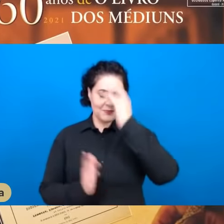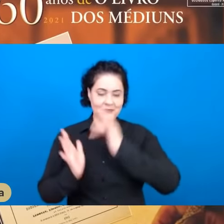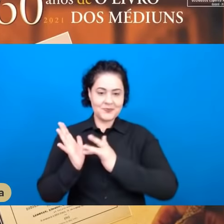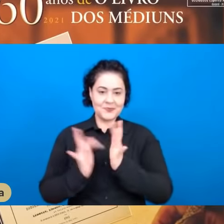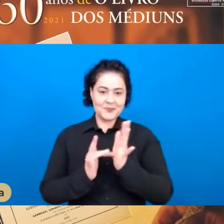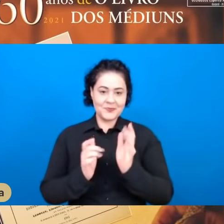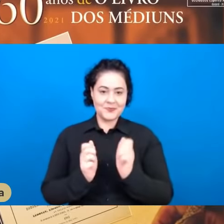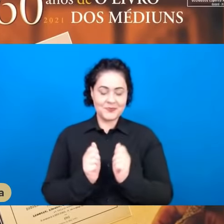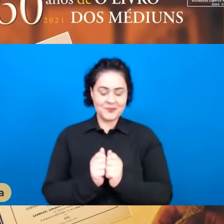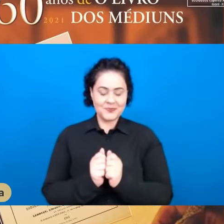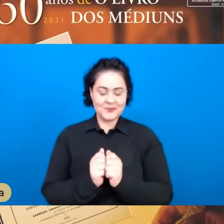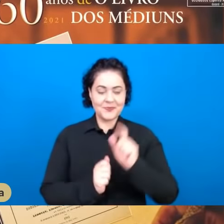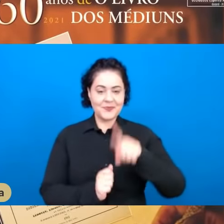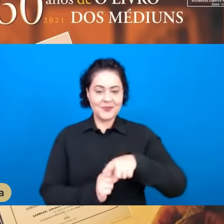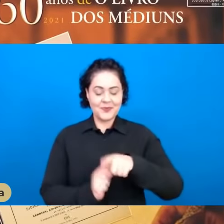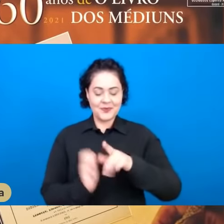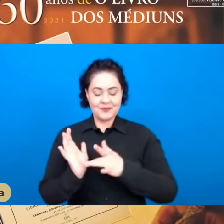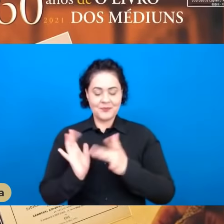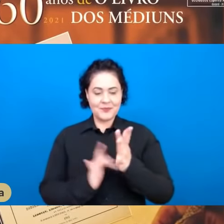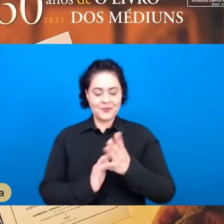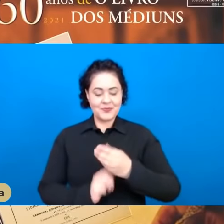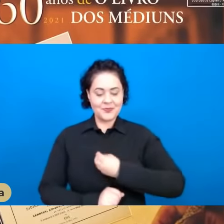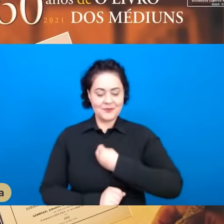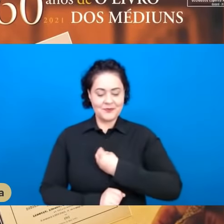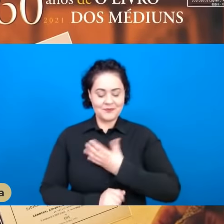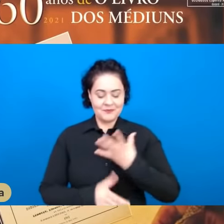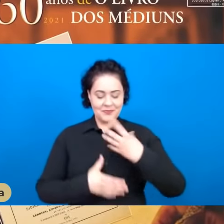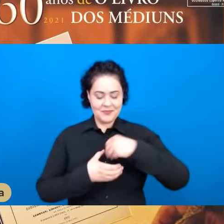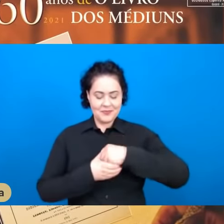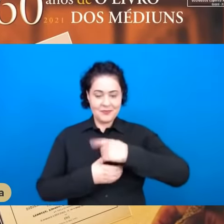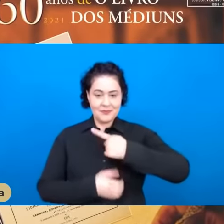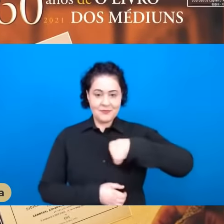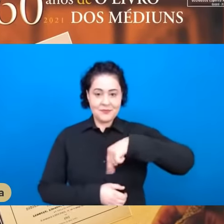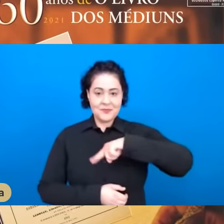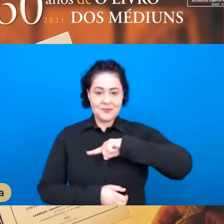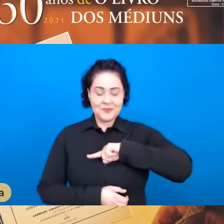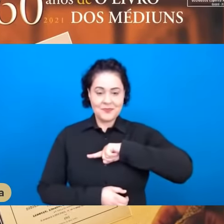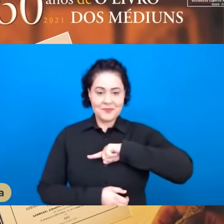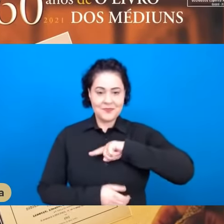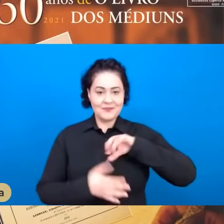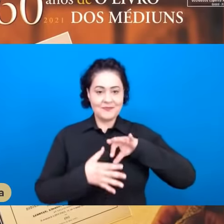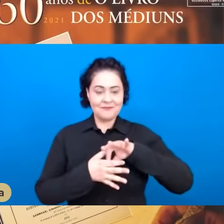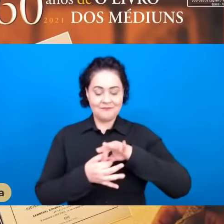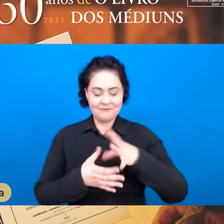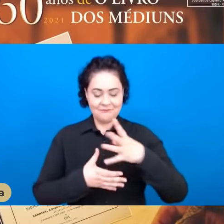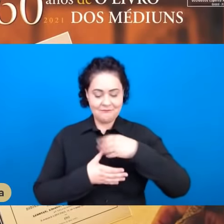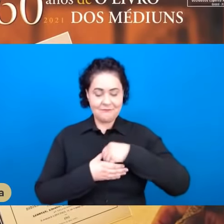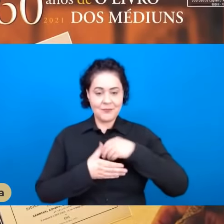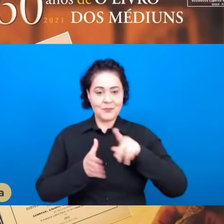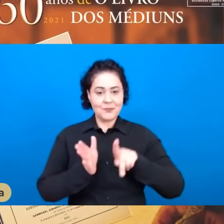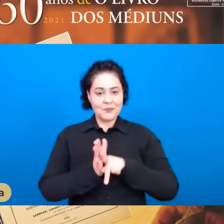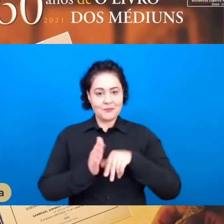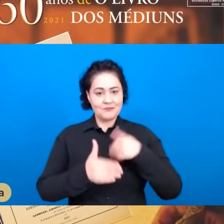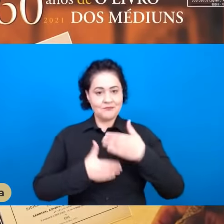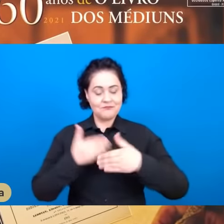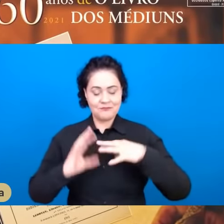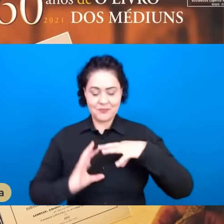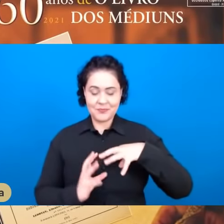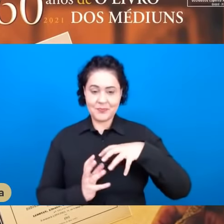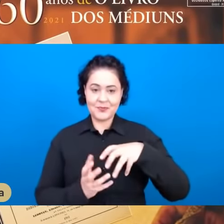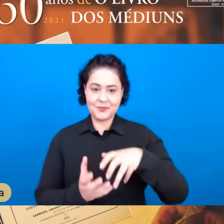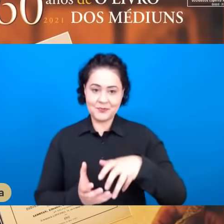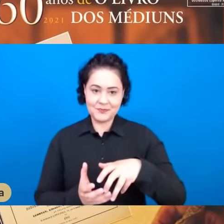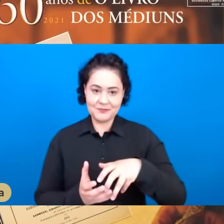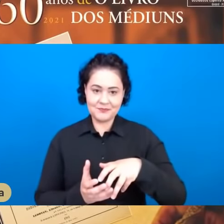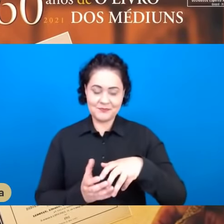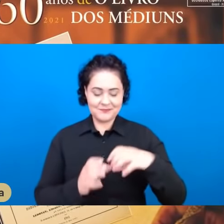É o Cristo a viver e operar em nós e por meio de nós para o progresso do mundo e dos